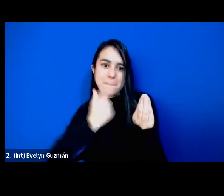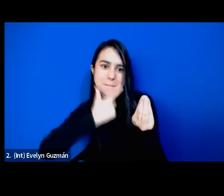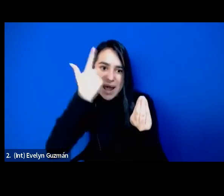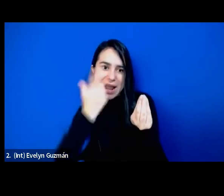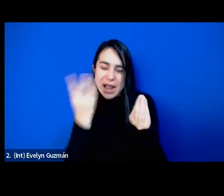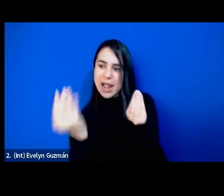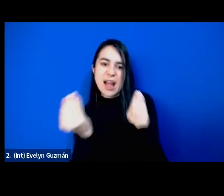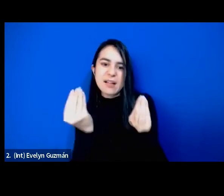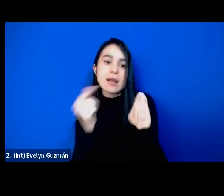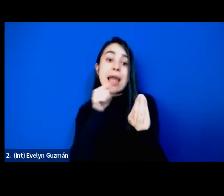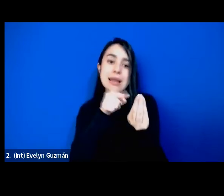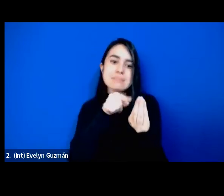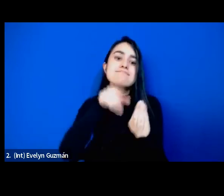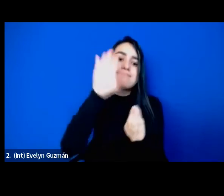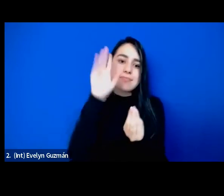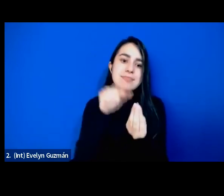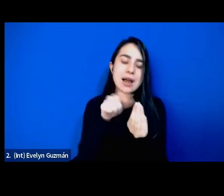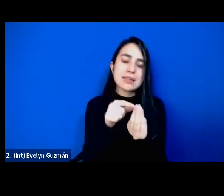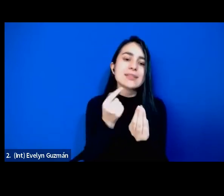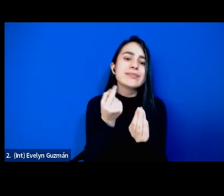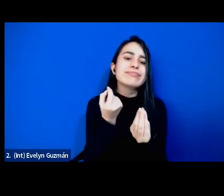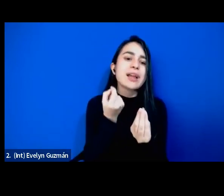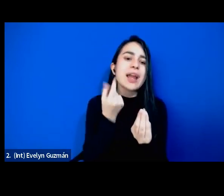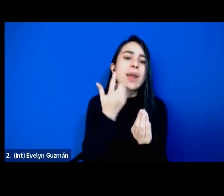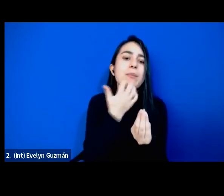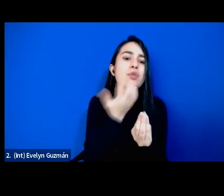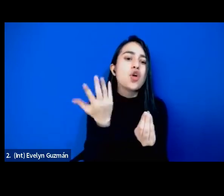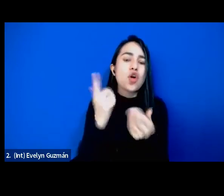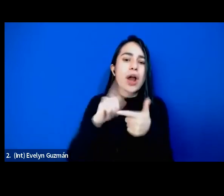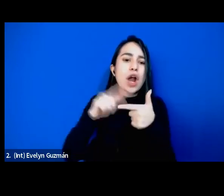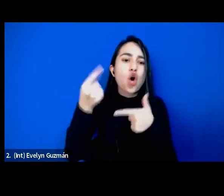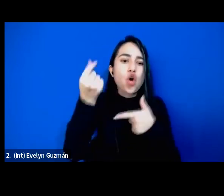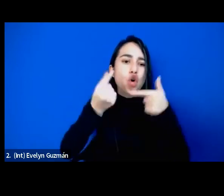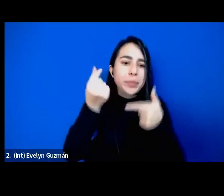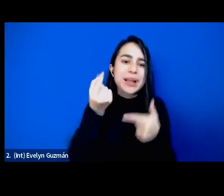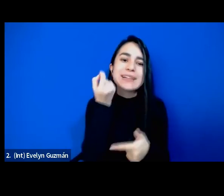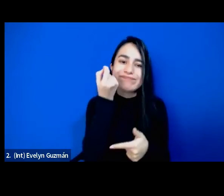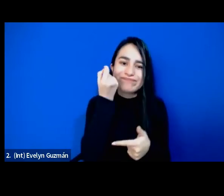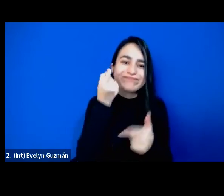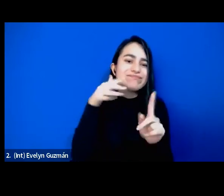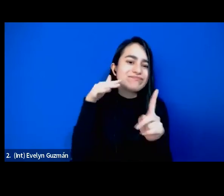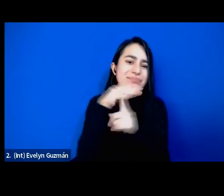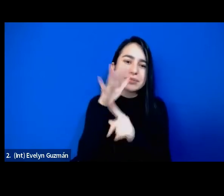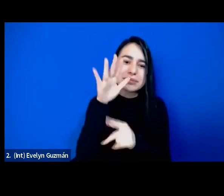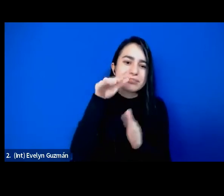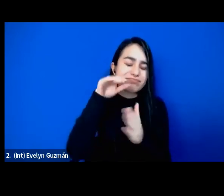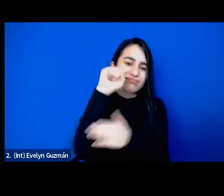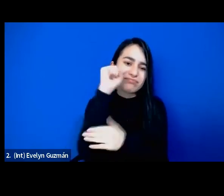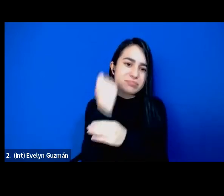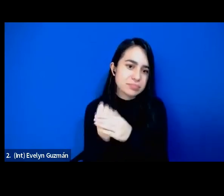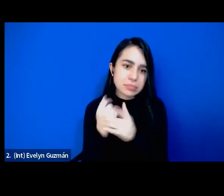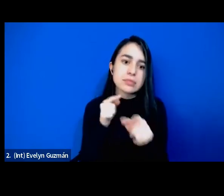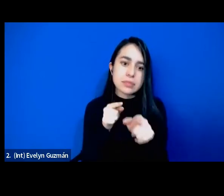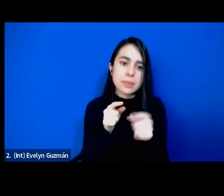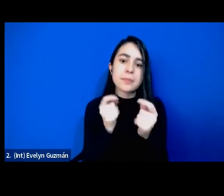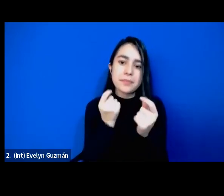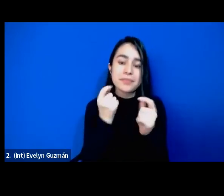de ser económicamente vulnerables. Penso que esta pasaje es muy